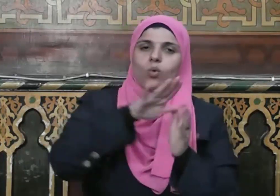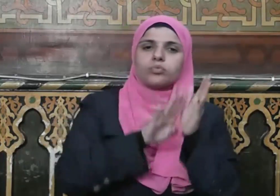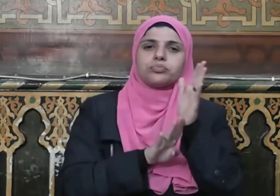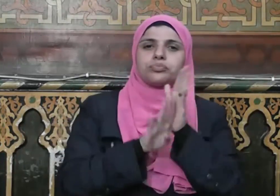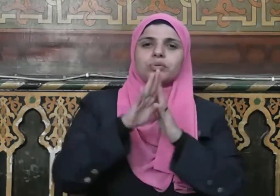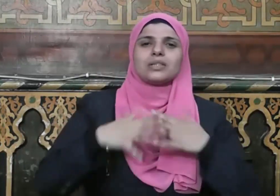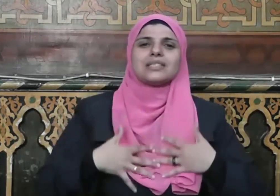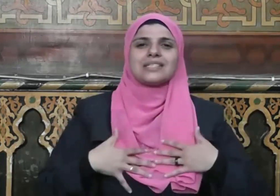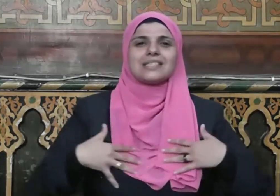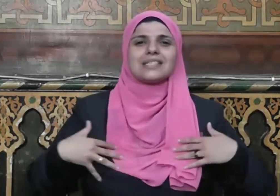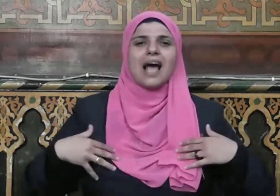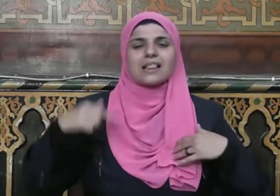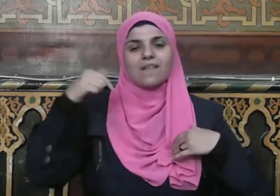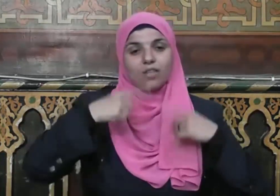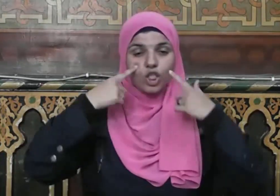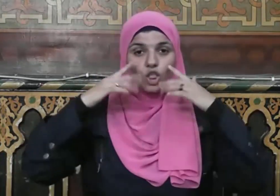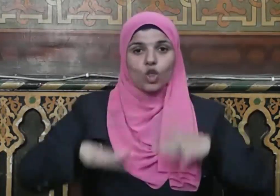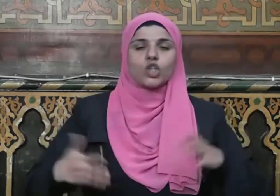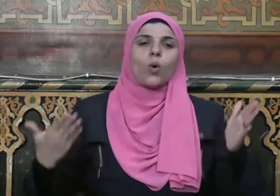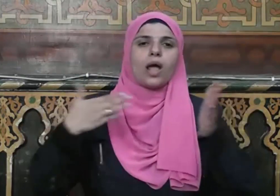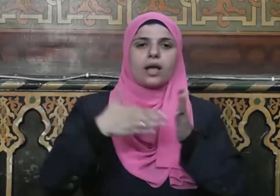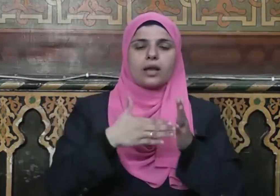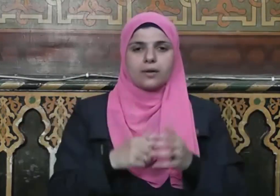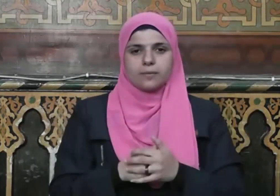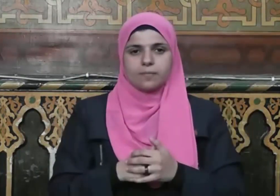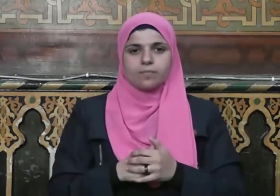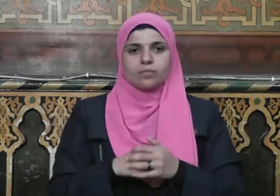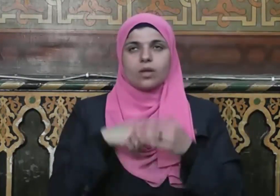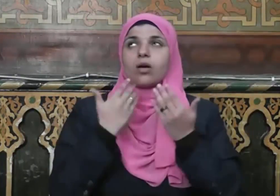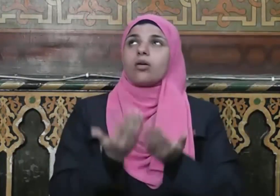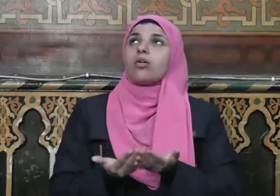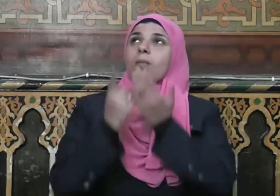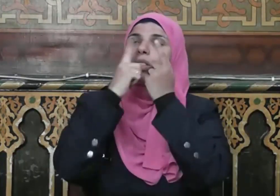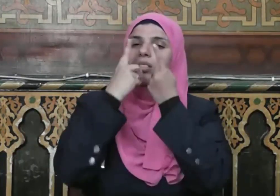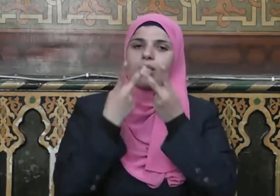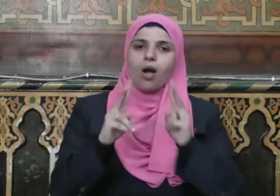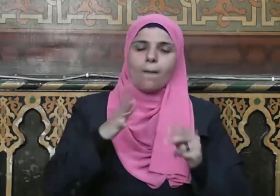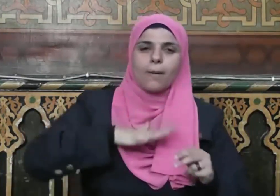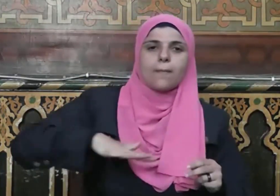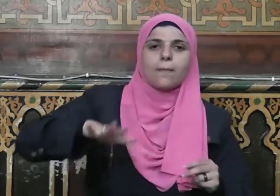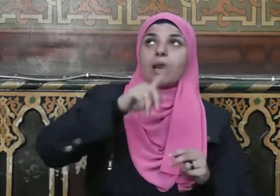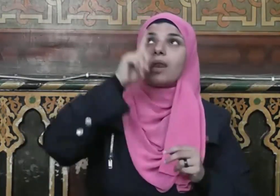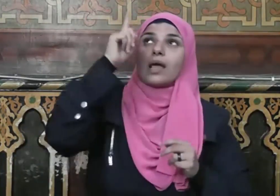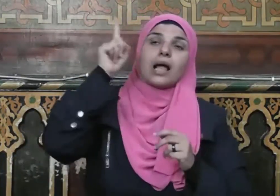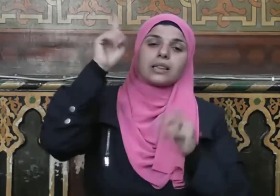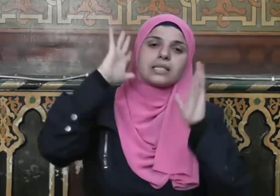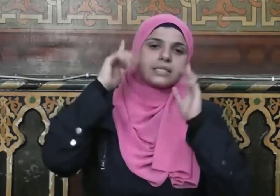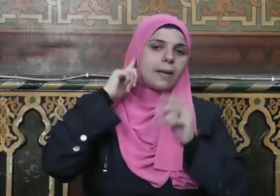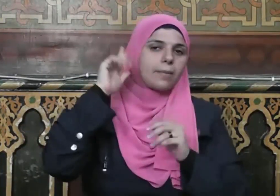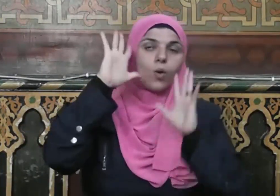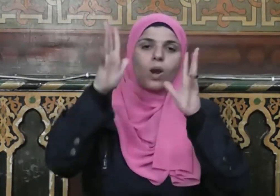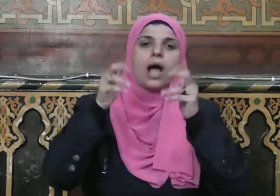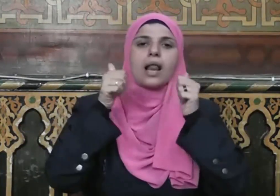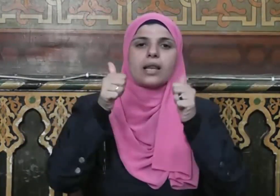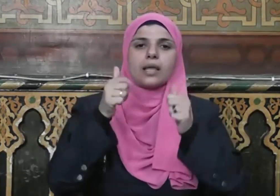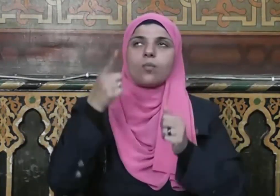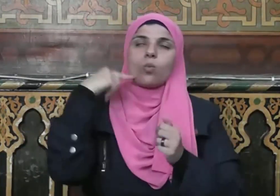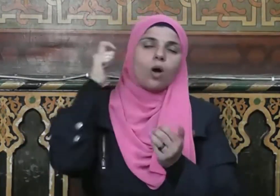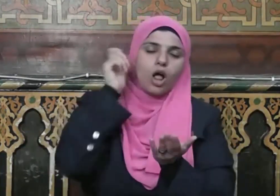لكانت سبباً لسعادتهم في الدنيا والآخرة ربنا تقبل منا إنك أنت السميع العليم